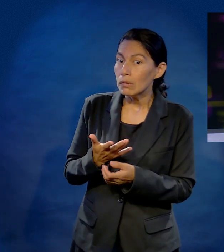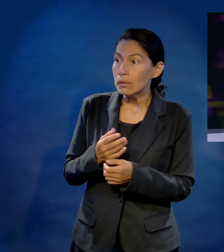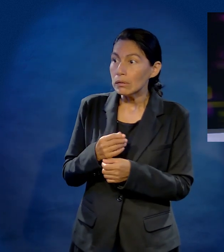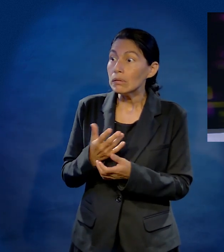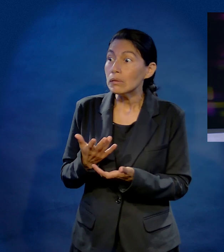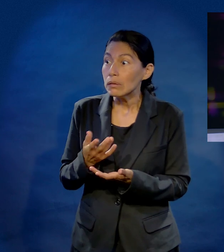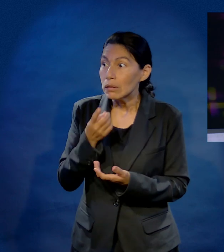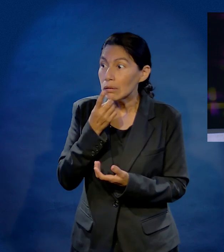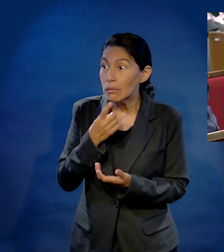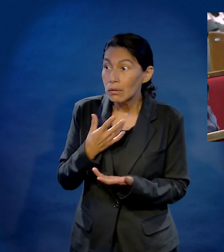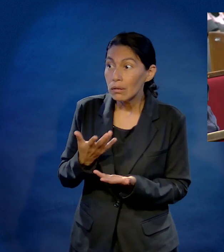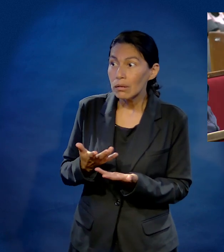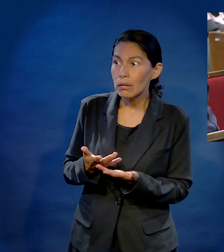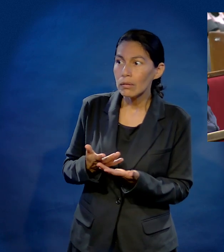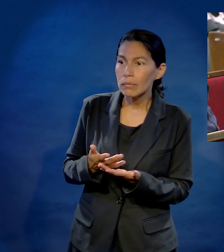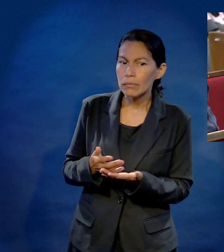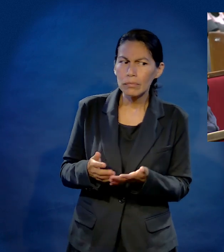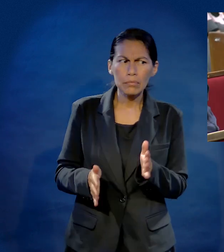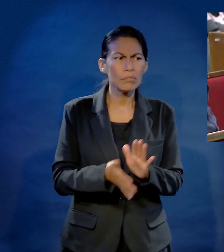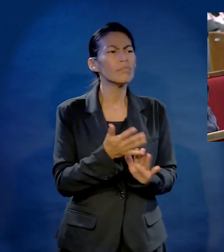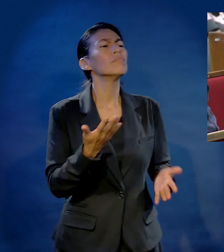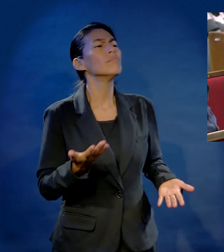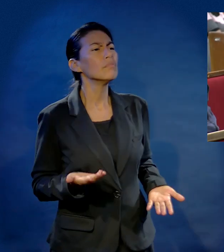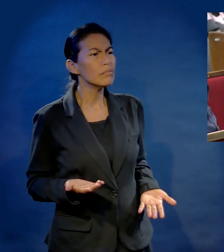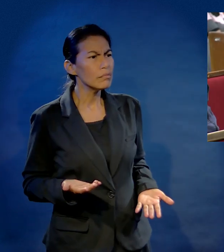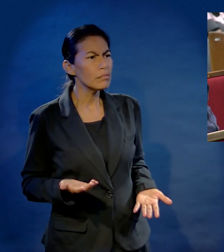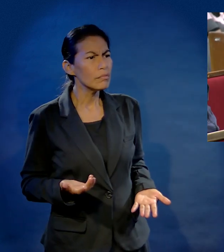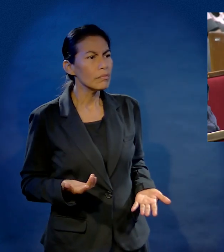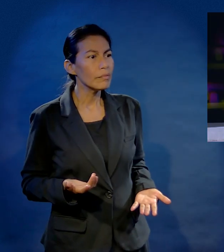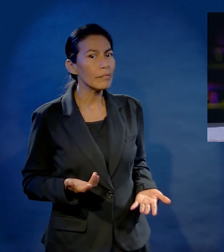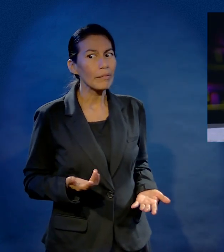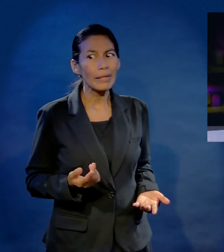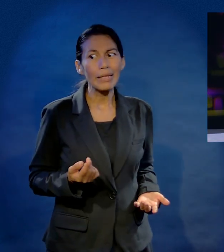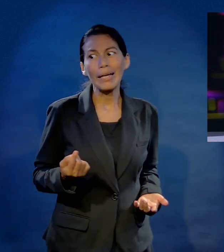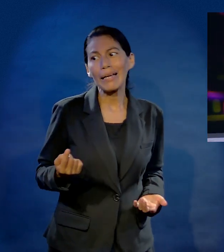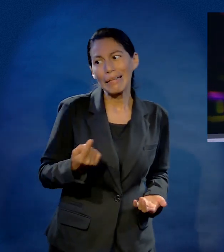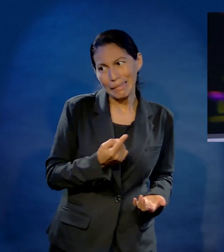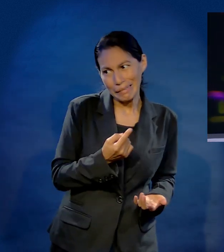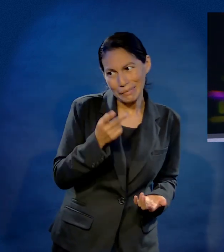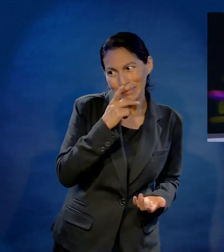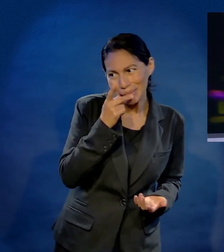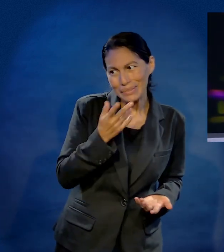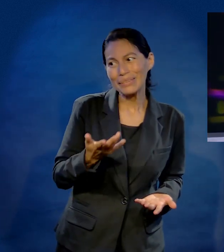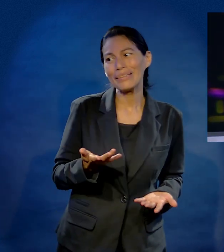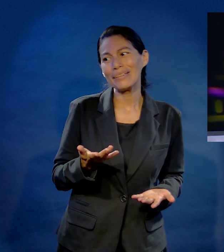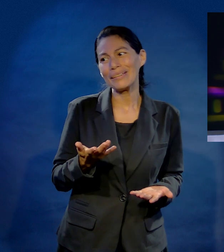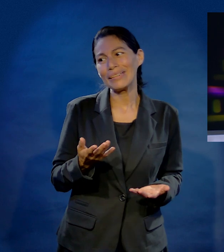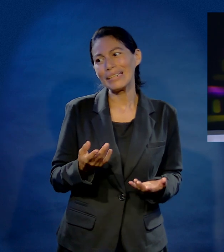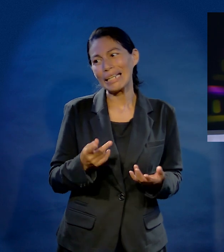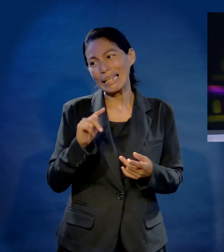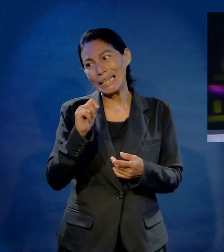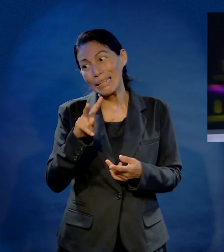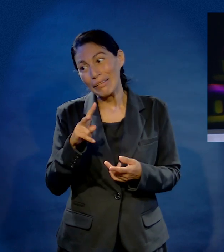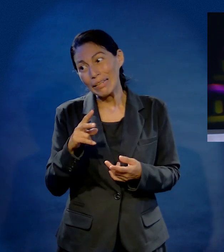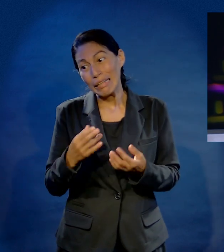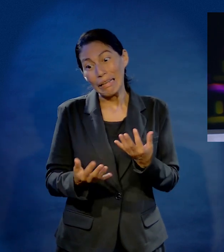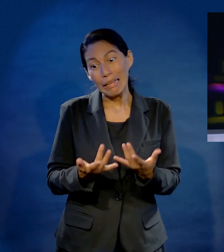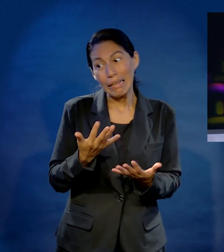¿Qué pasó, mi amor? Pero así, ¿qué pasó, mi amor? ¿A dónde vas? Es aquí, con el pastor, este,